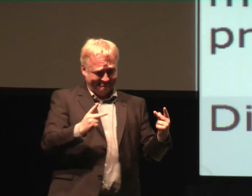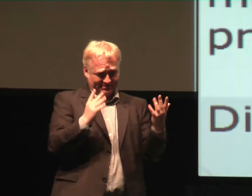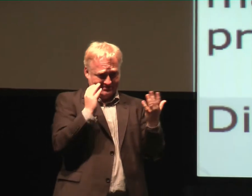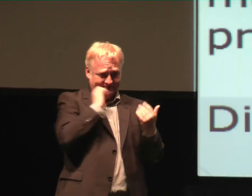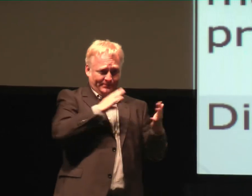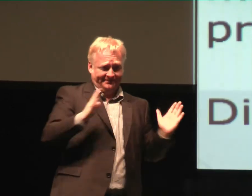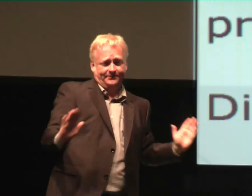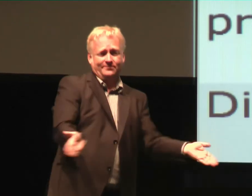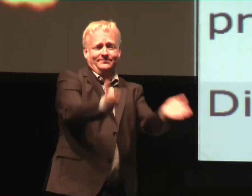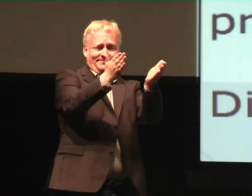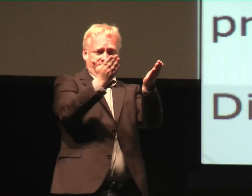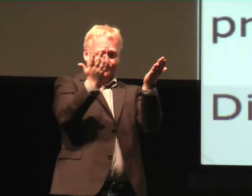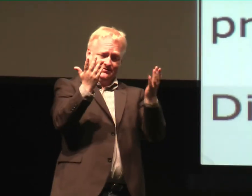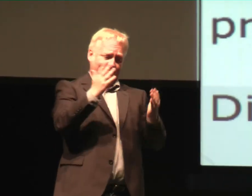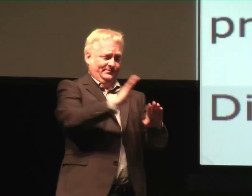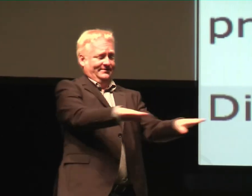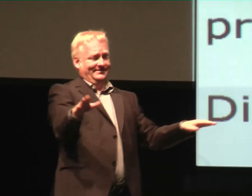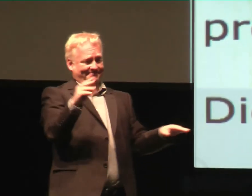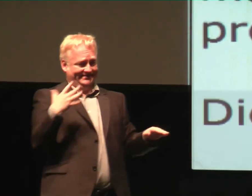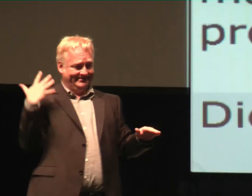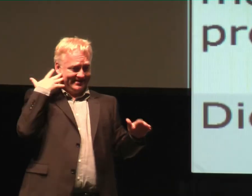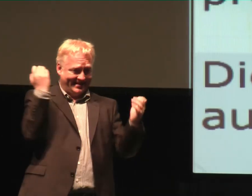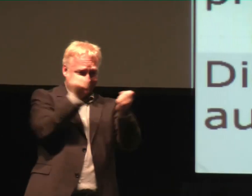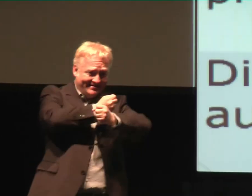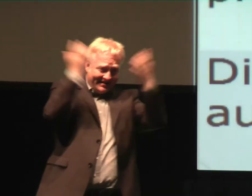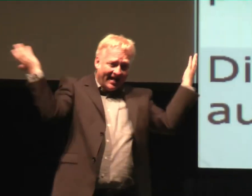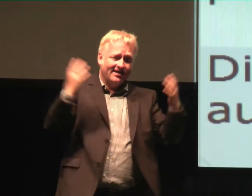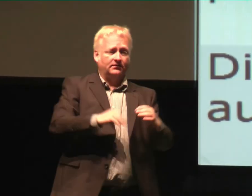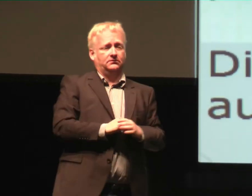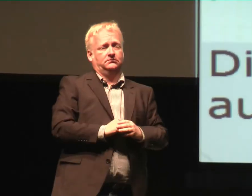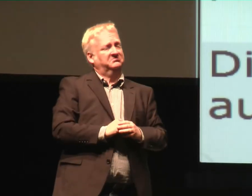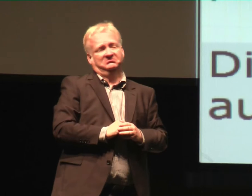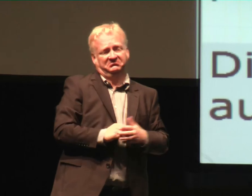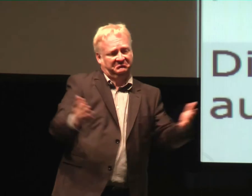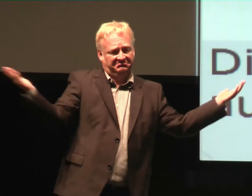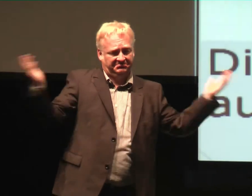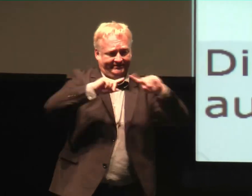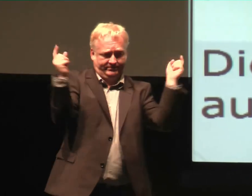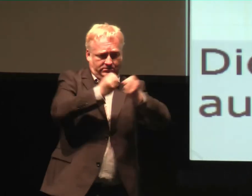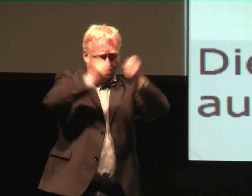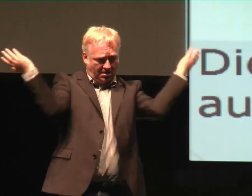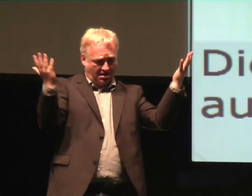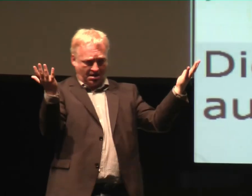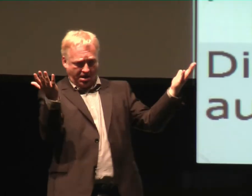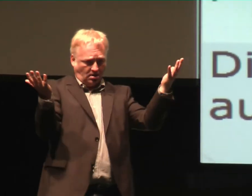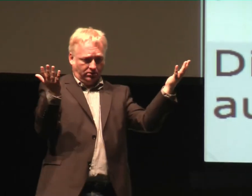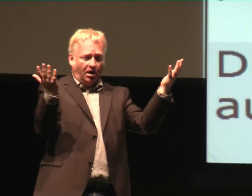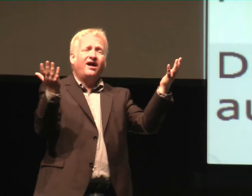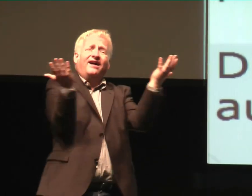Und wir brauchen natürlich ein klares Konzept, das die Gebärdensprachförderung für Kinder